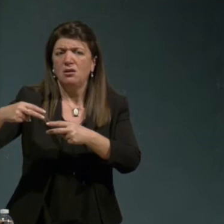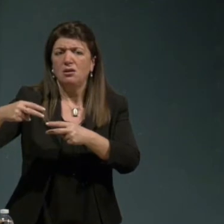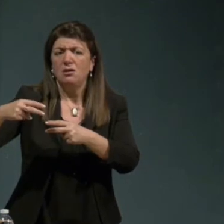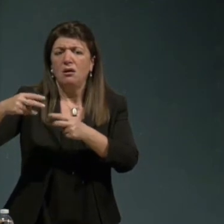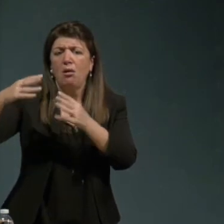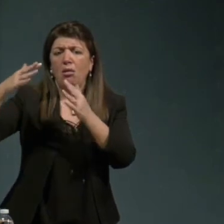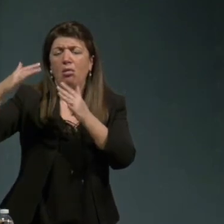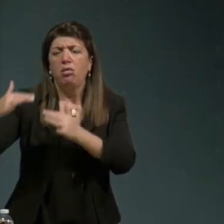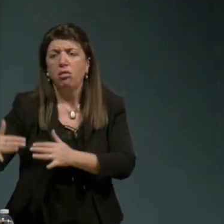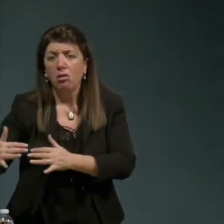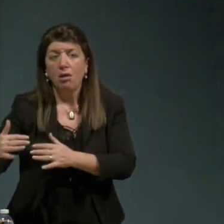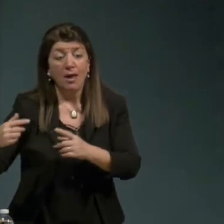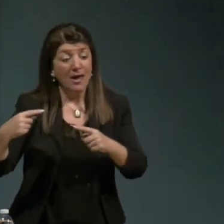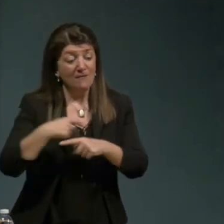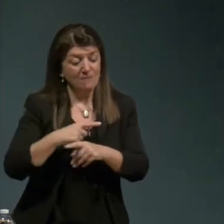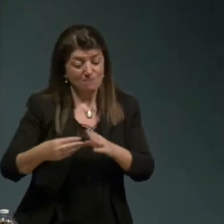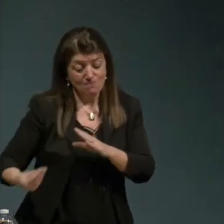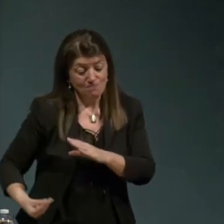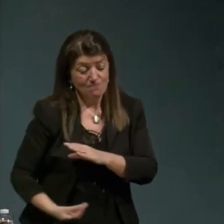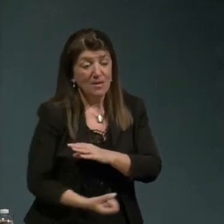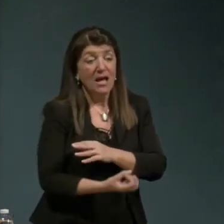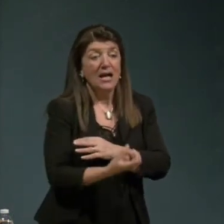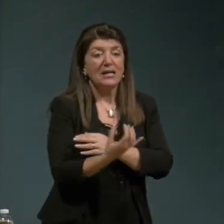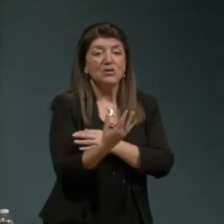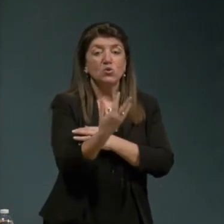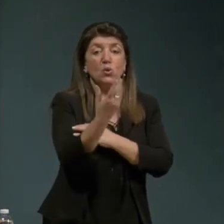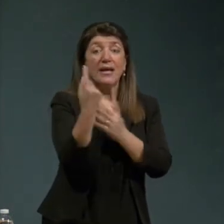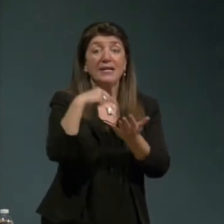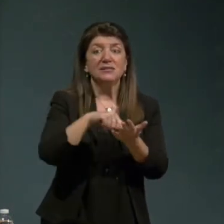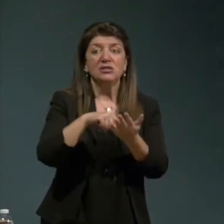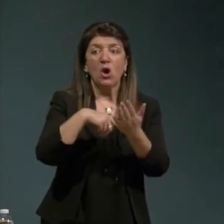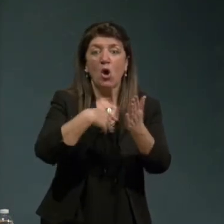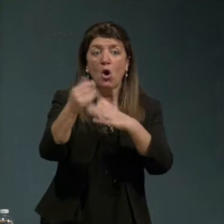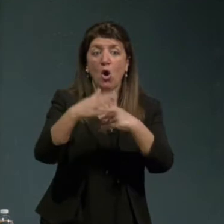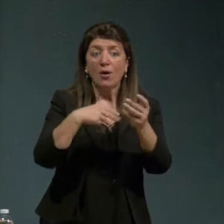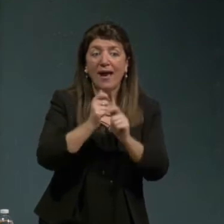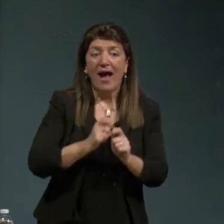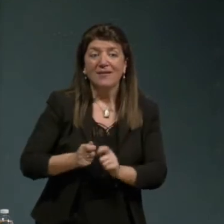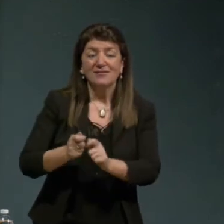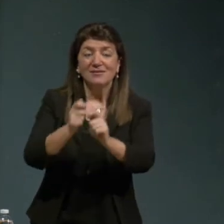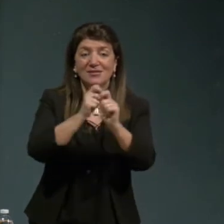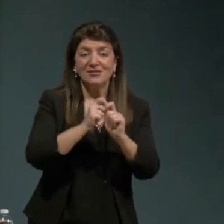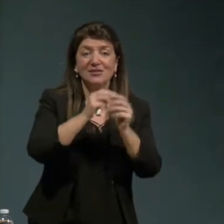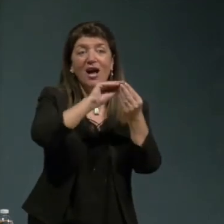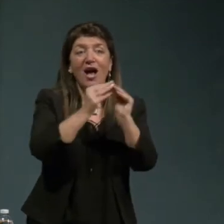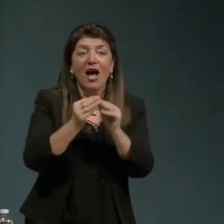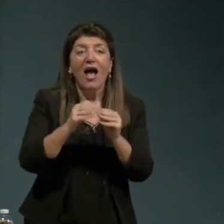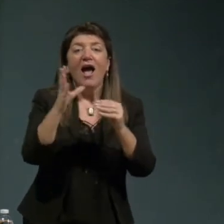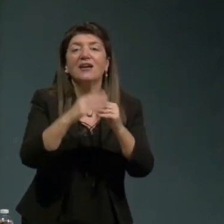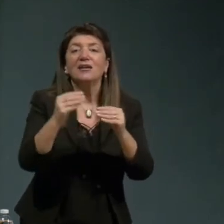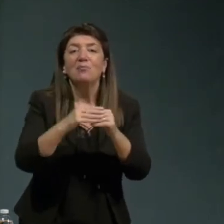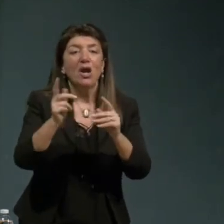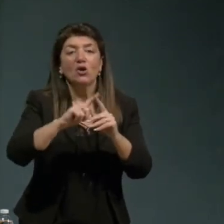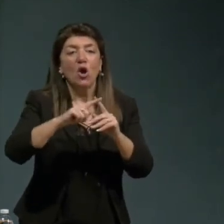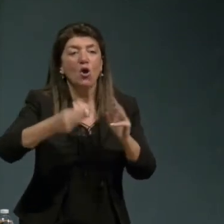la resurreczione di un artisanato di riparazione e di non buttare via tutte le cose le